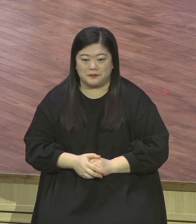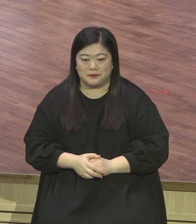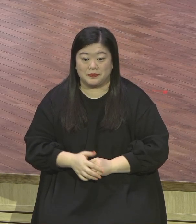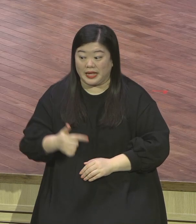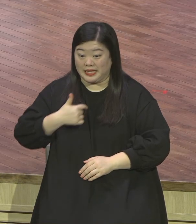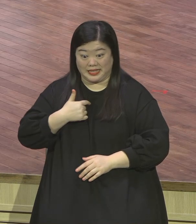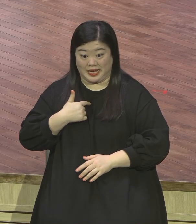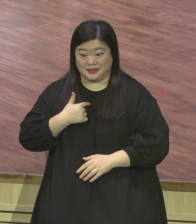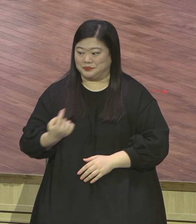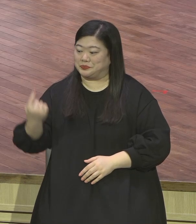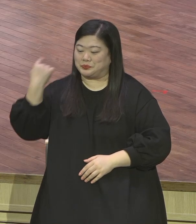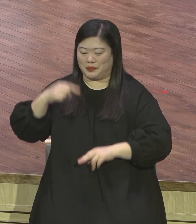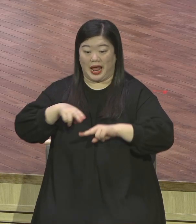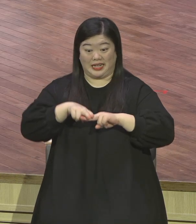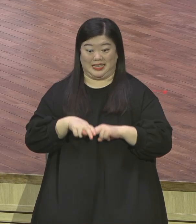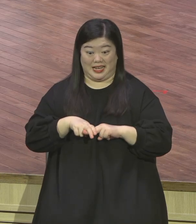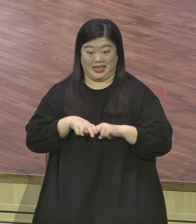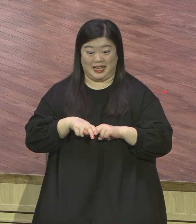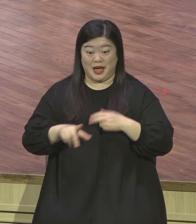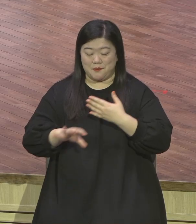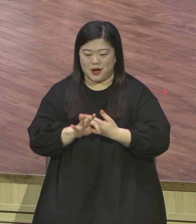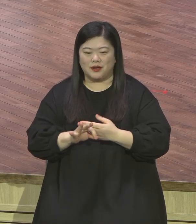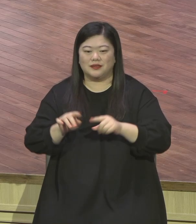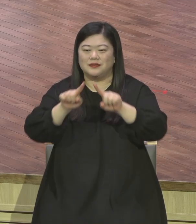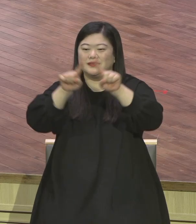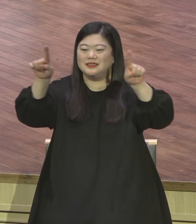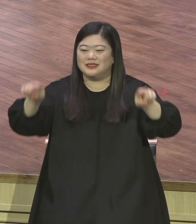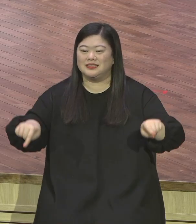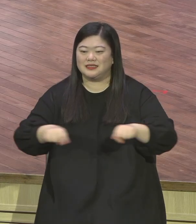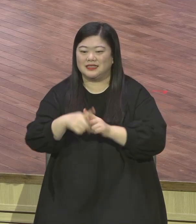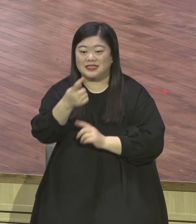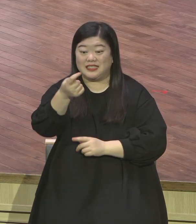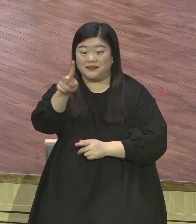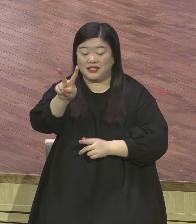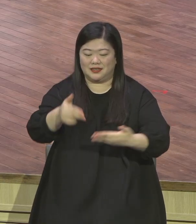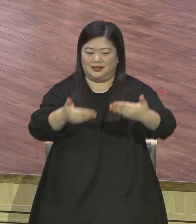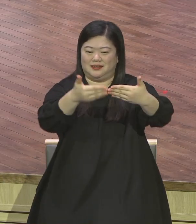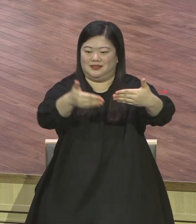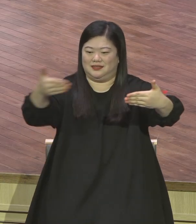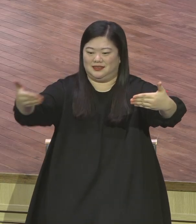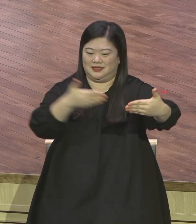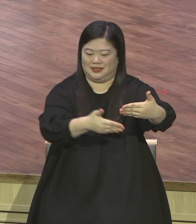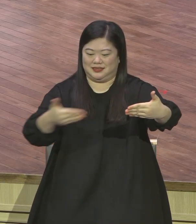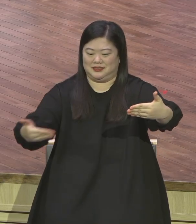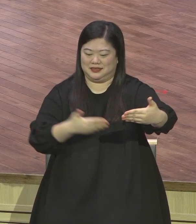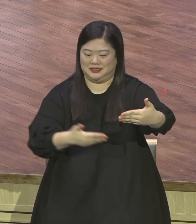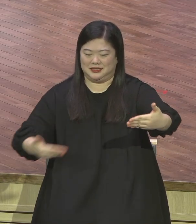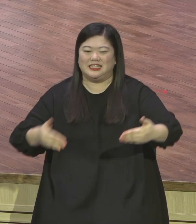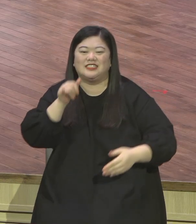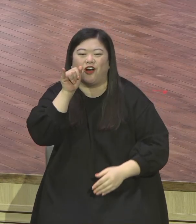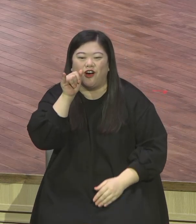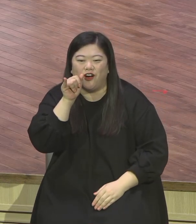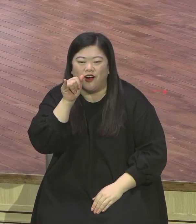예배를 어떻게 기도하는가 비전홀에 들어와서 어떻게 다 보고 있었어요. 어떤 분은 들어와서